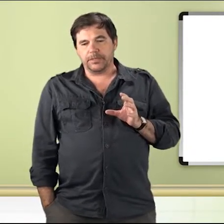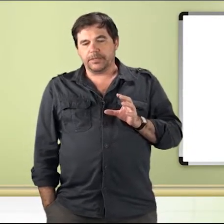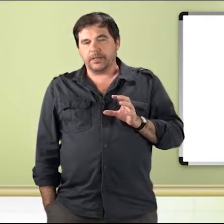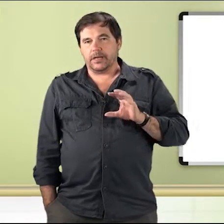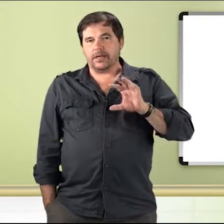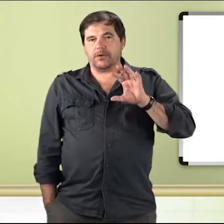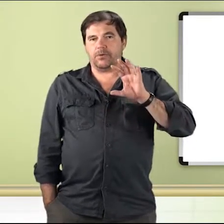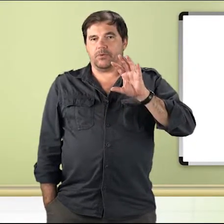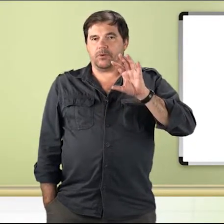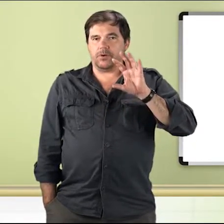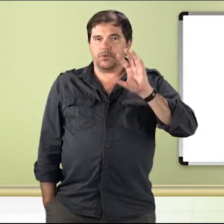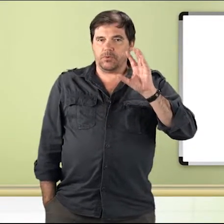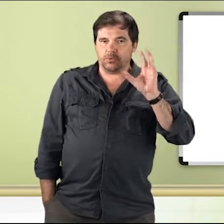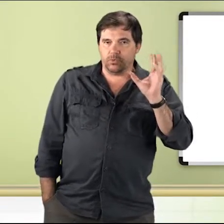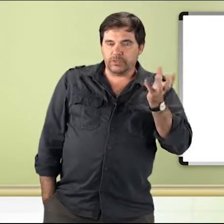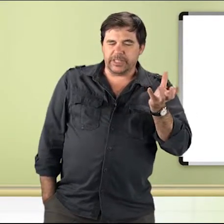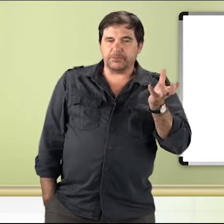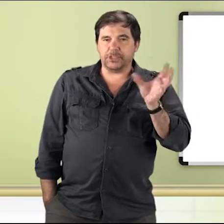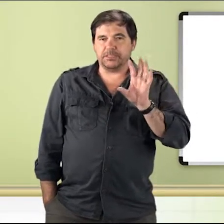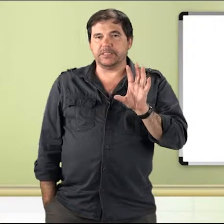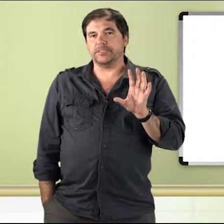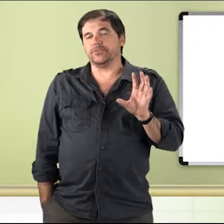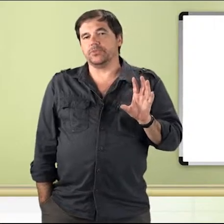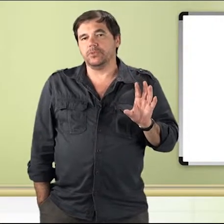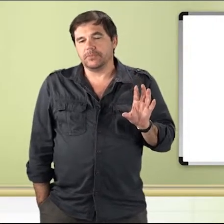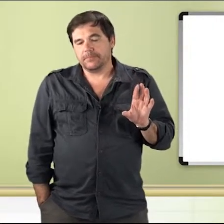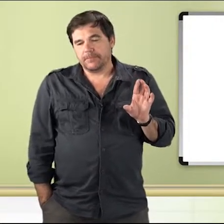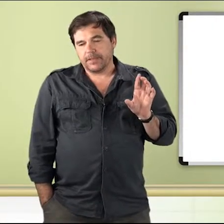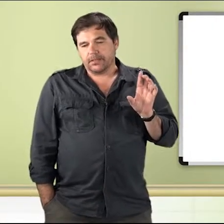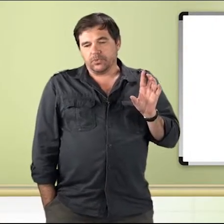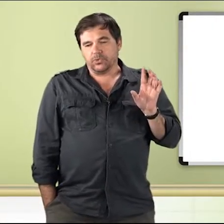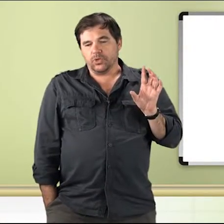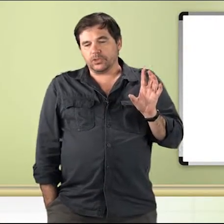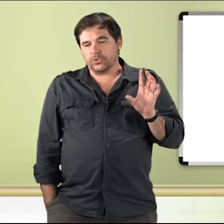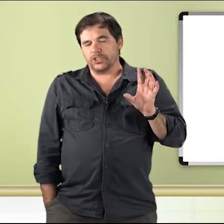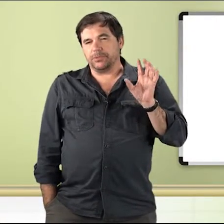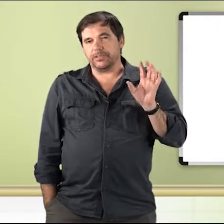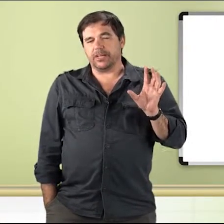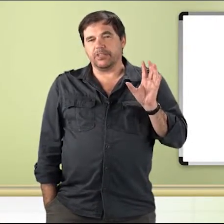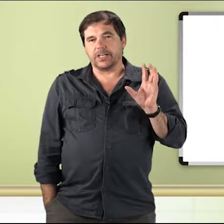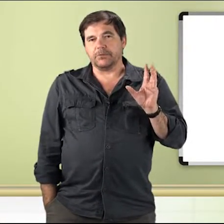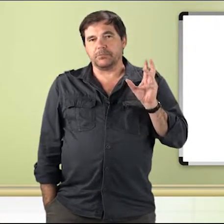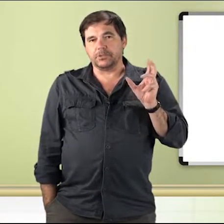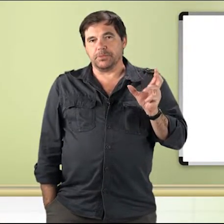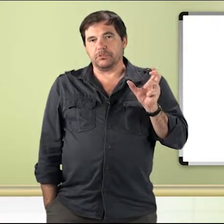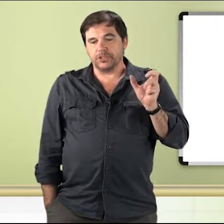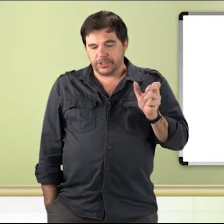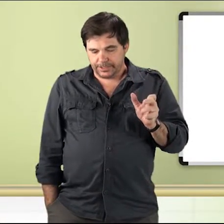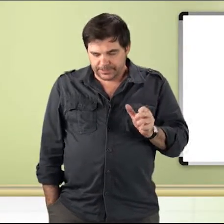um tema específico do nosso Regimento Interno da Câmara Municipal do Rio de Janeiro.